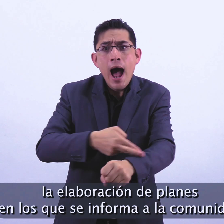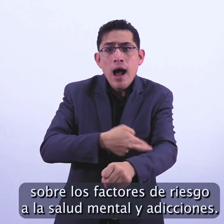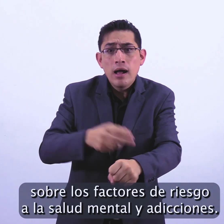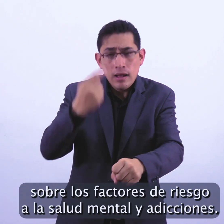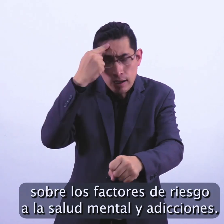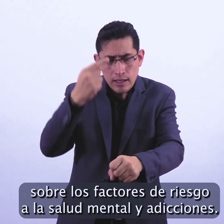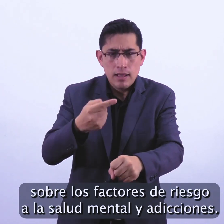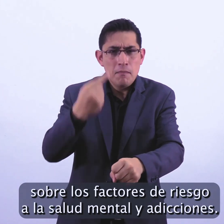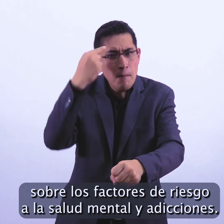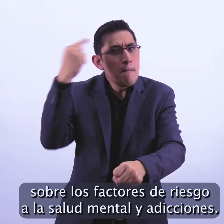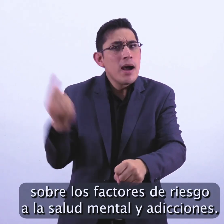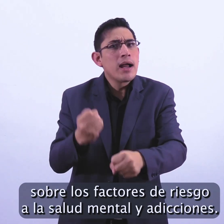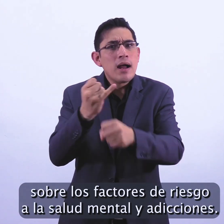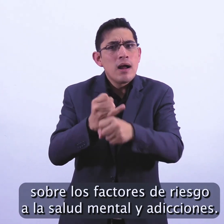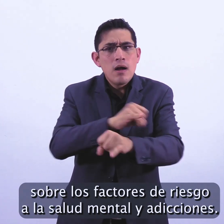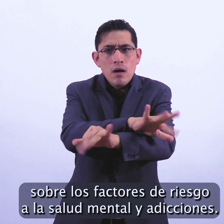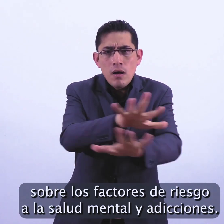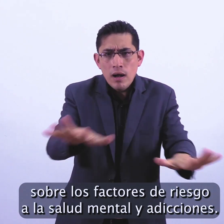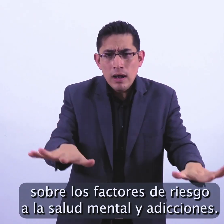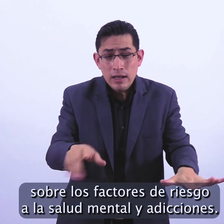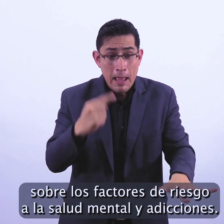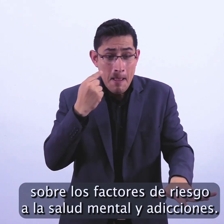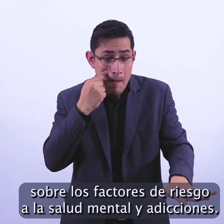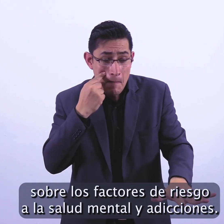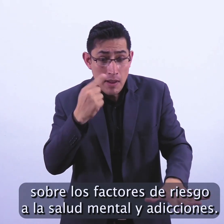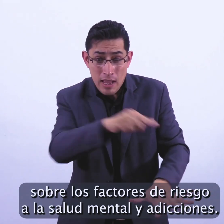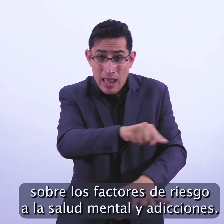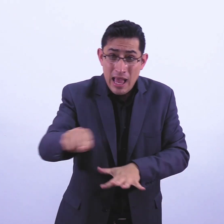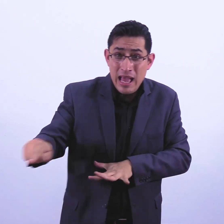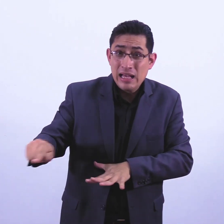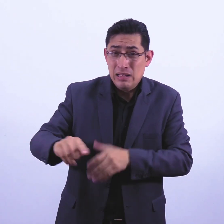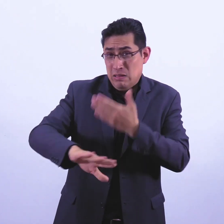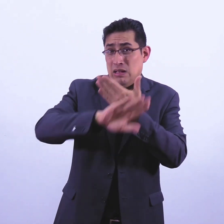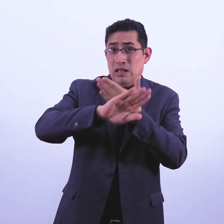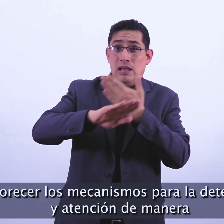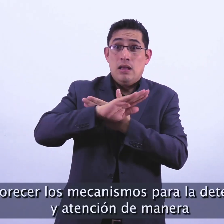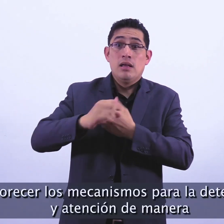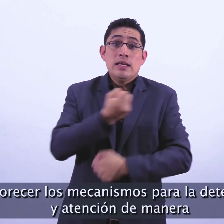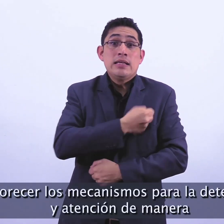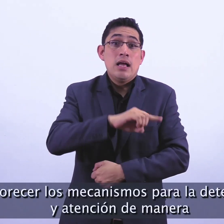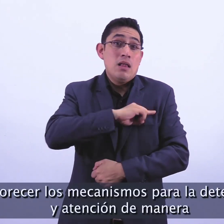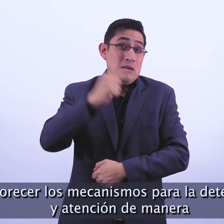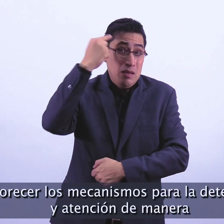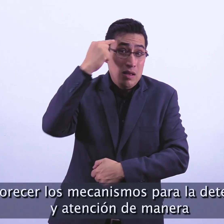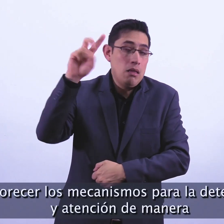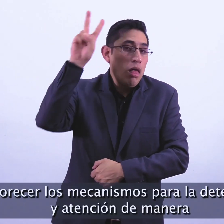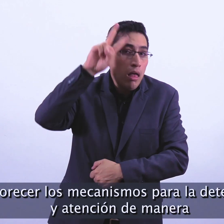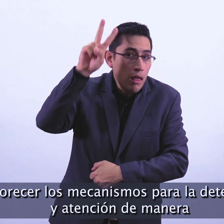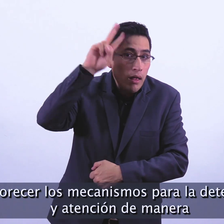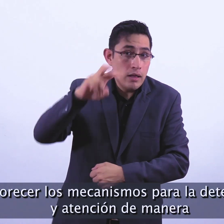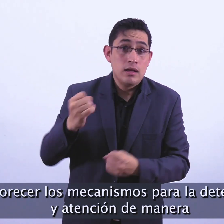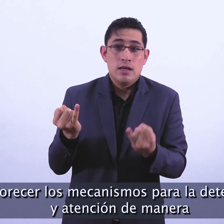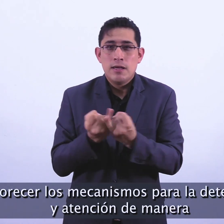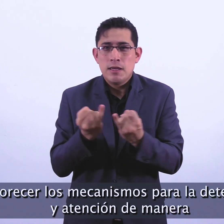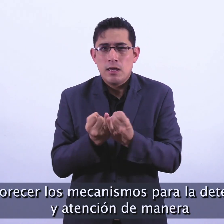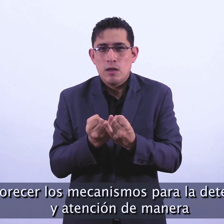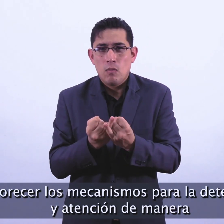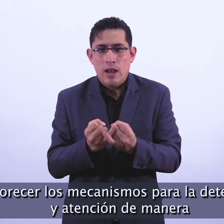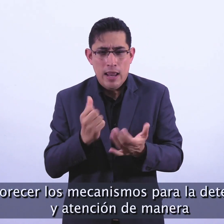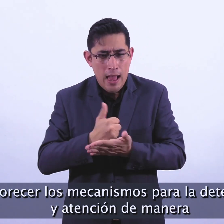sobre los factores de riesgo a la salud mental y adicciones. Favorecer los mecanismos para la detección y atención de